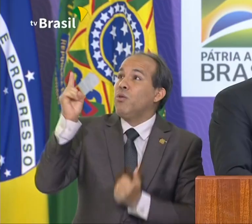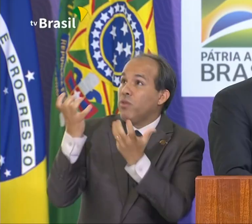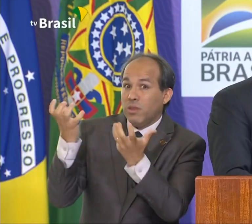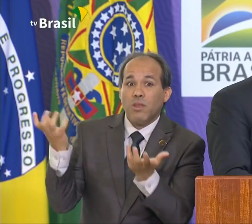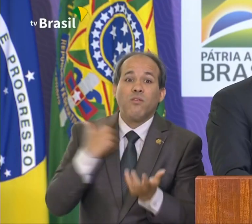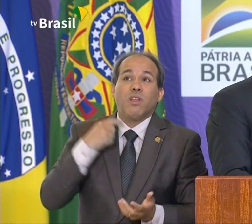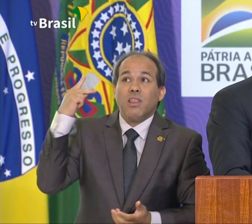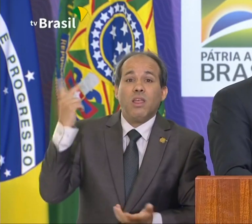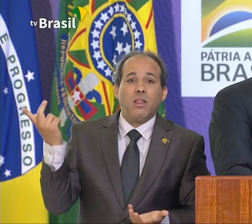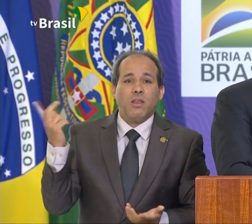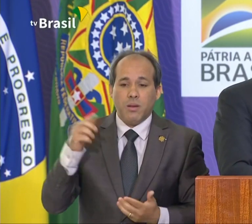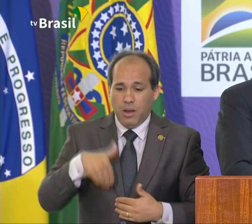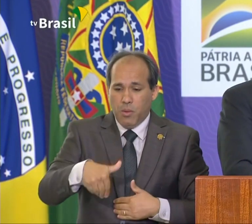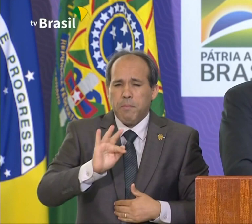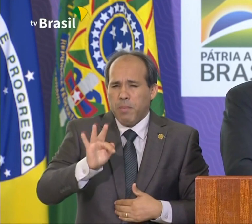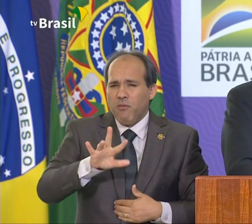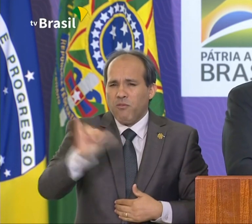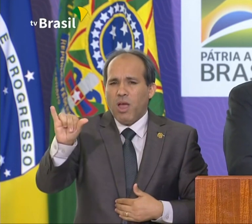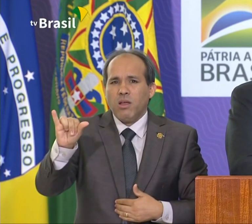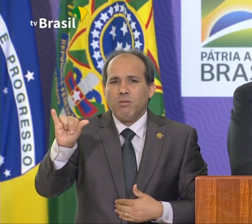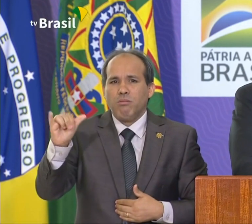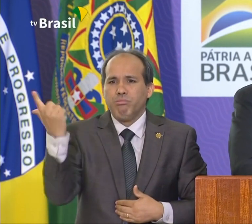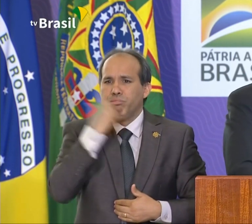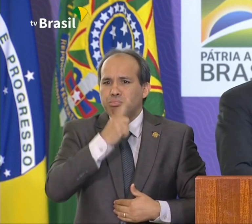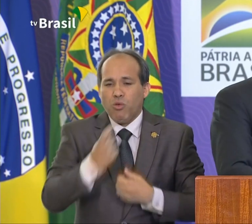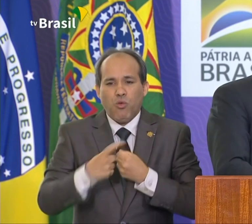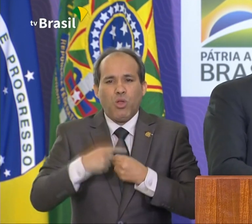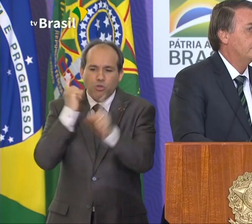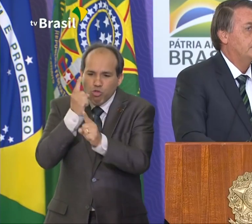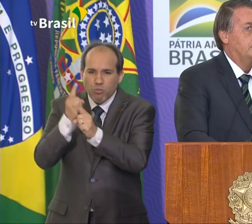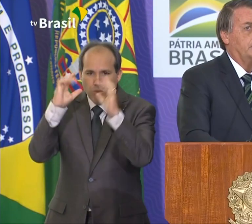costuma minimizar a pandemia, reconheceu a gravidade do vírus.